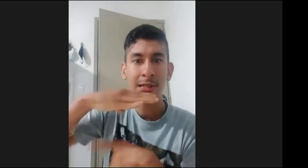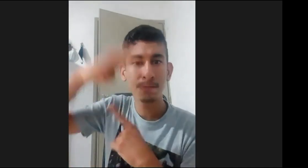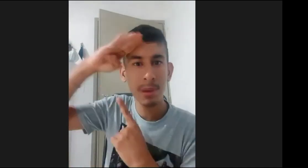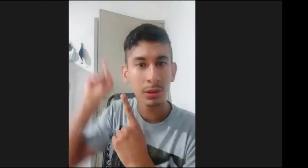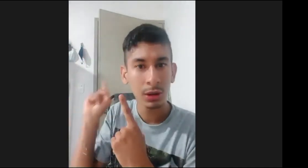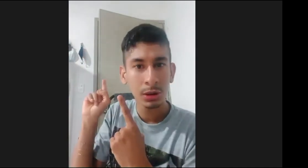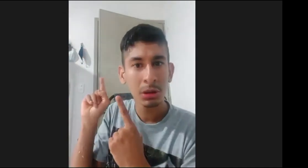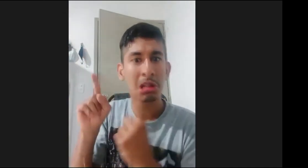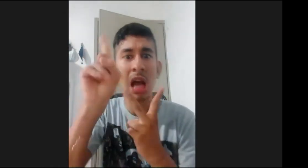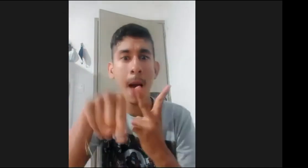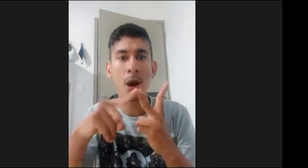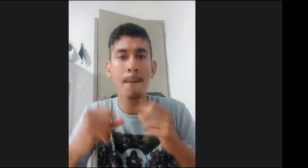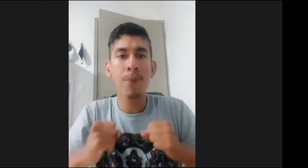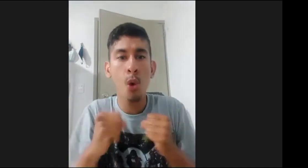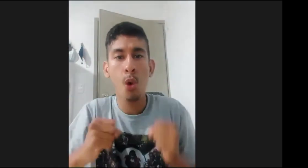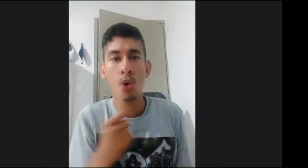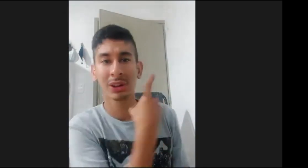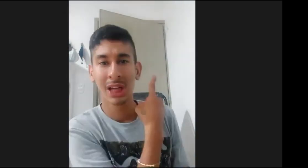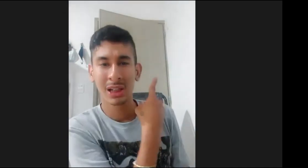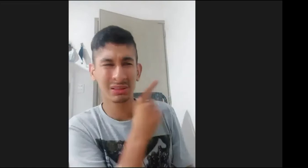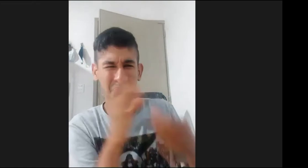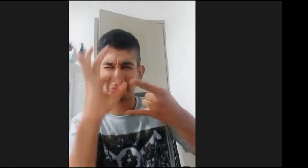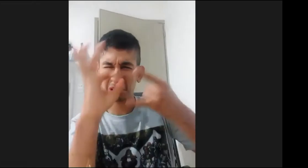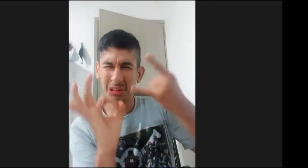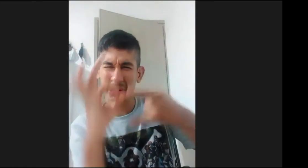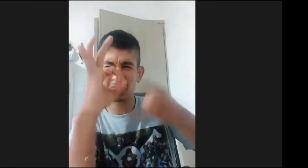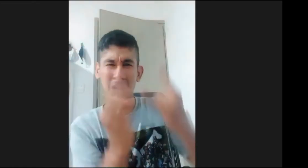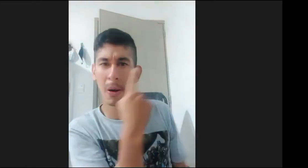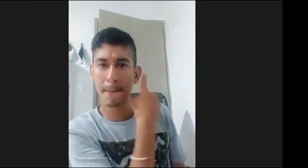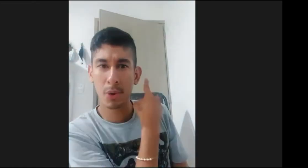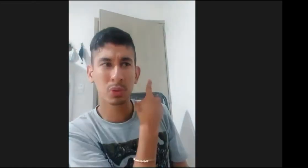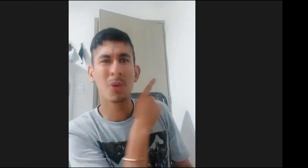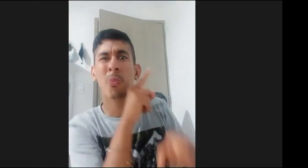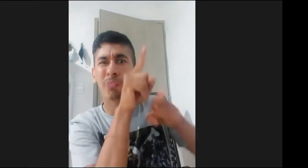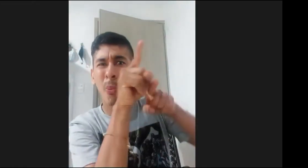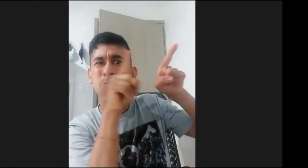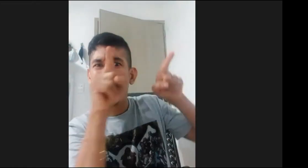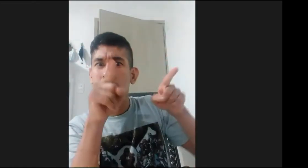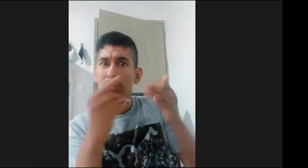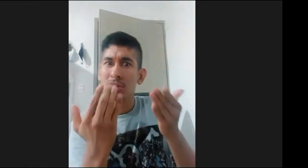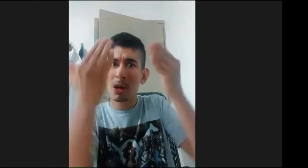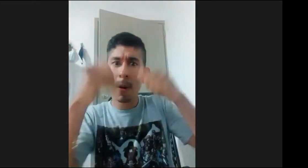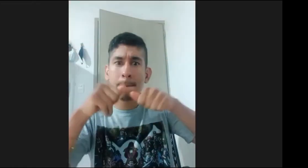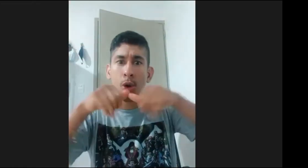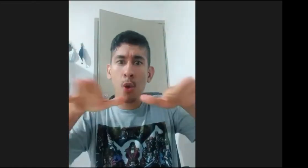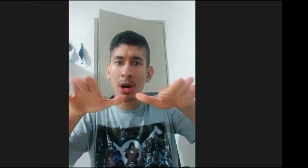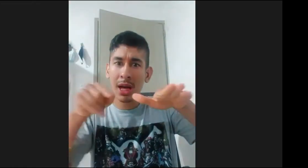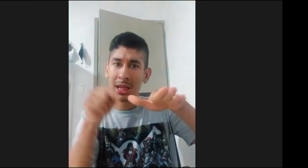sordas puedan acceder para que por ejemplo observamos en Bogotá creo que la universidad minuto de Dios veo que